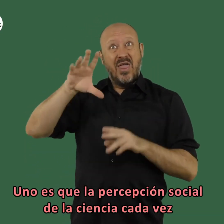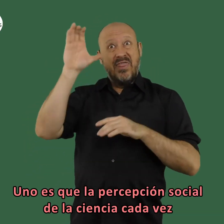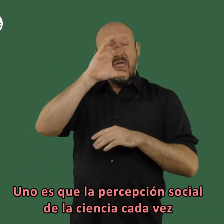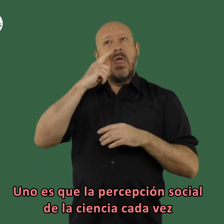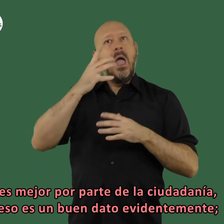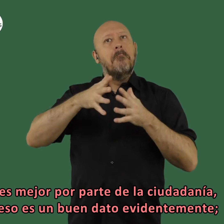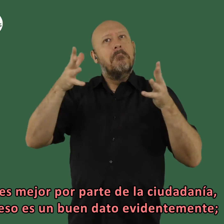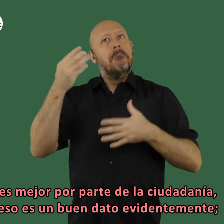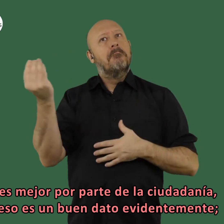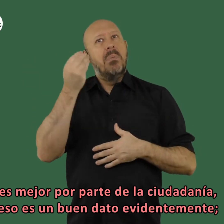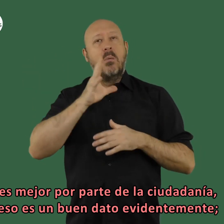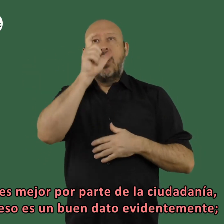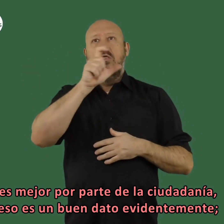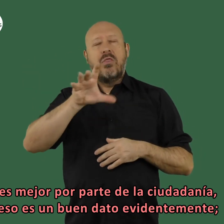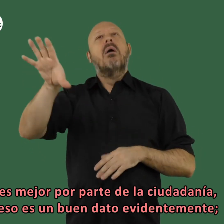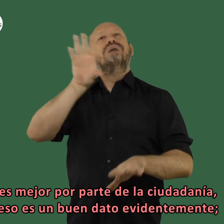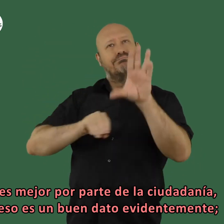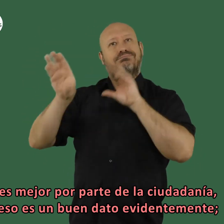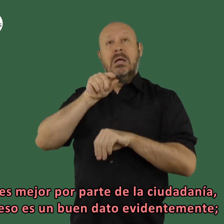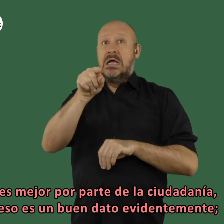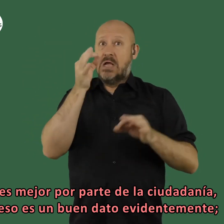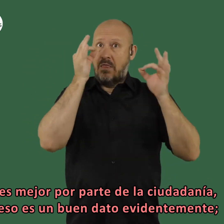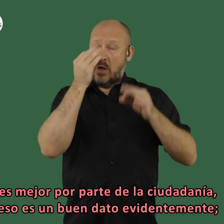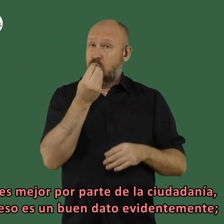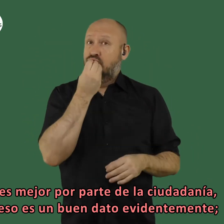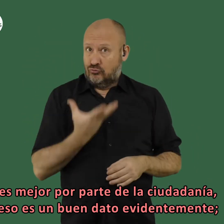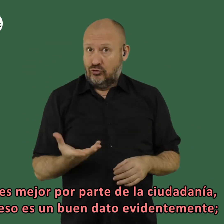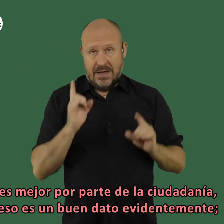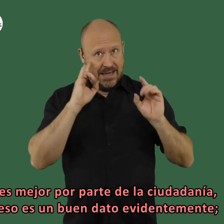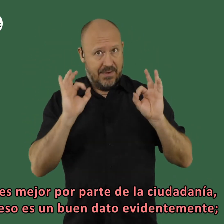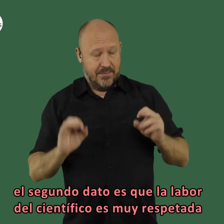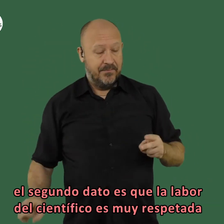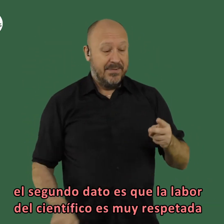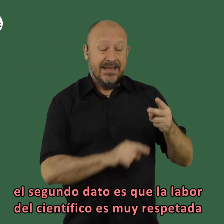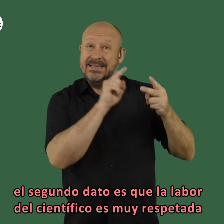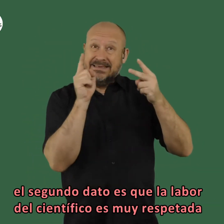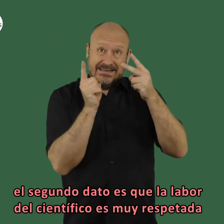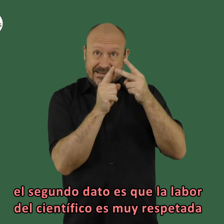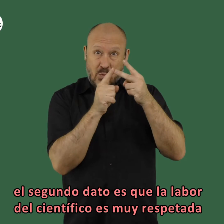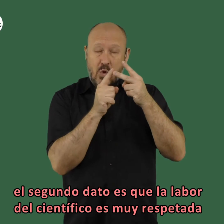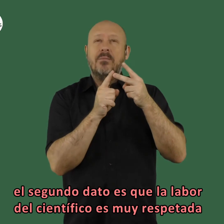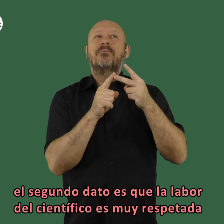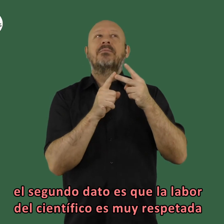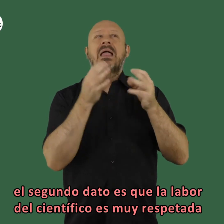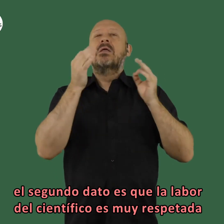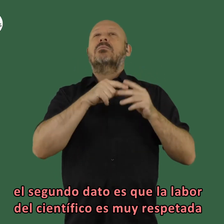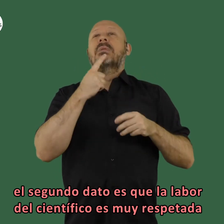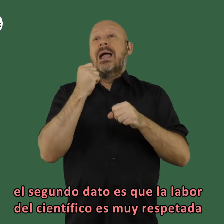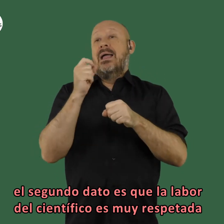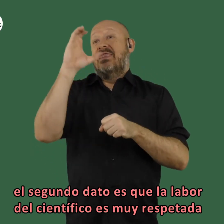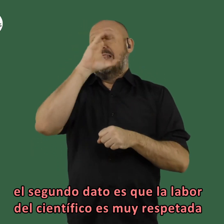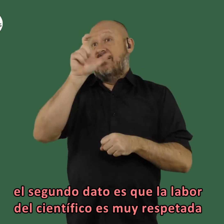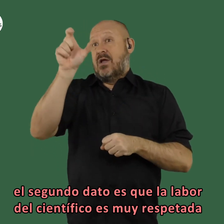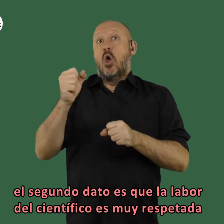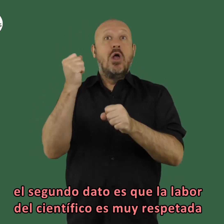la ciencia cada vez es mejor por parte de la ciudadanía eso es un buen dato evidentemente el segundo dato es que